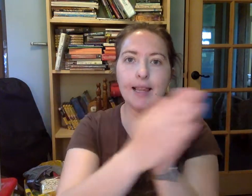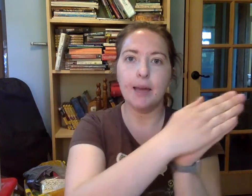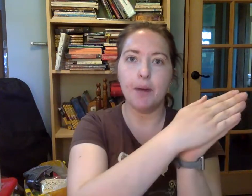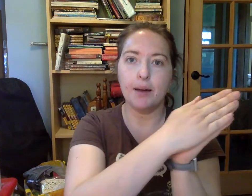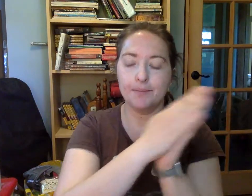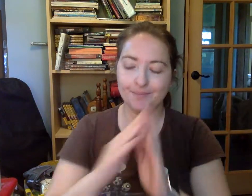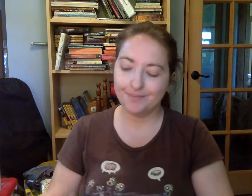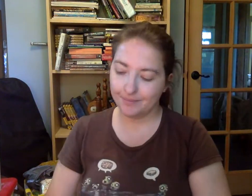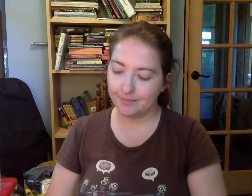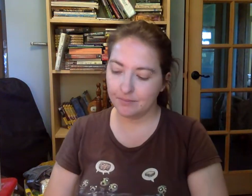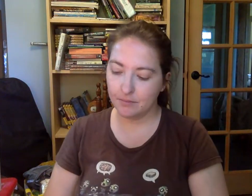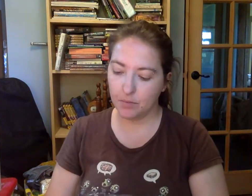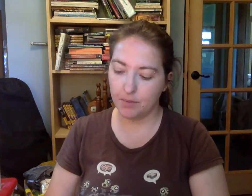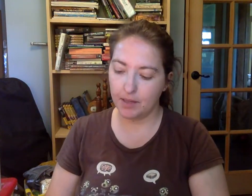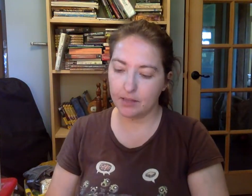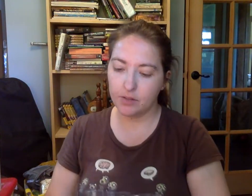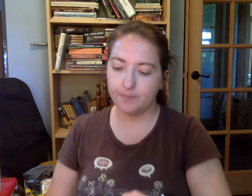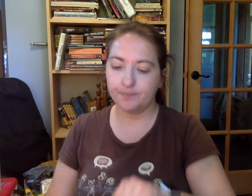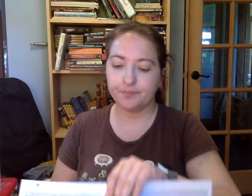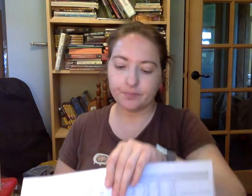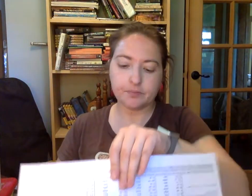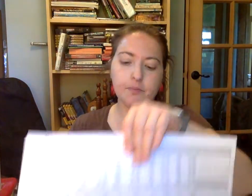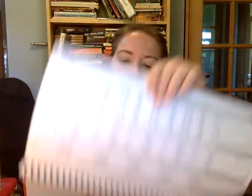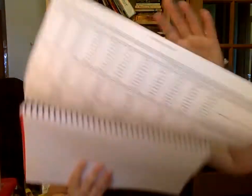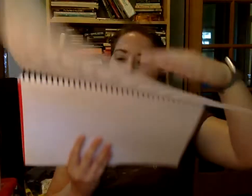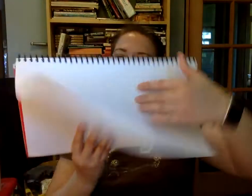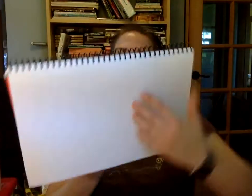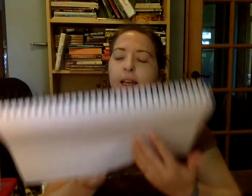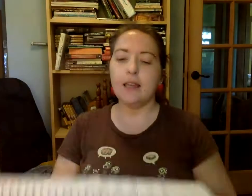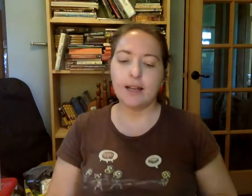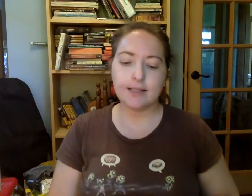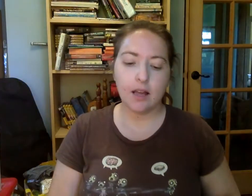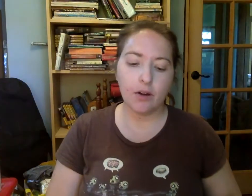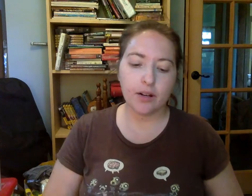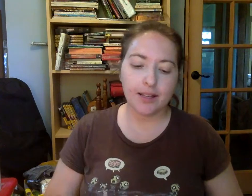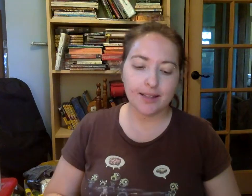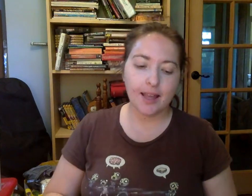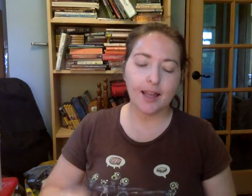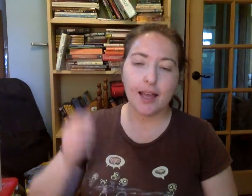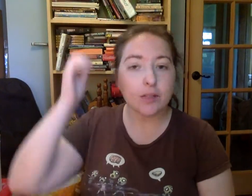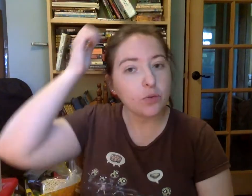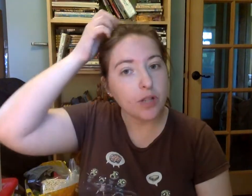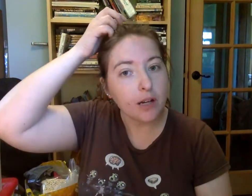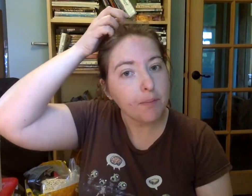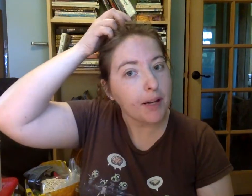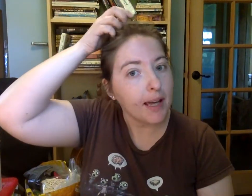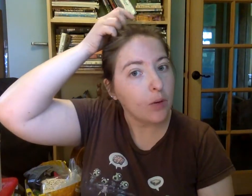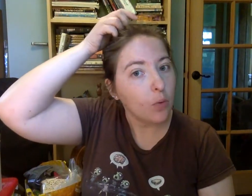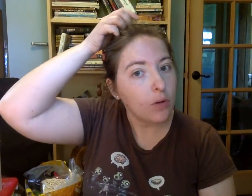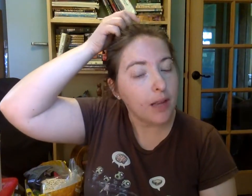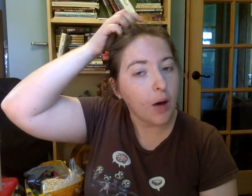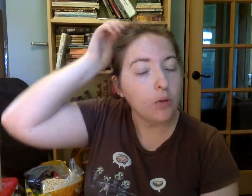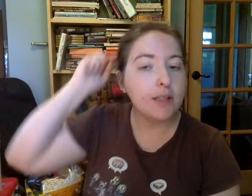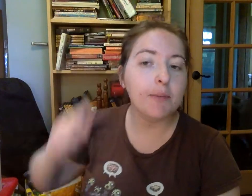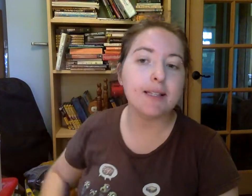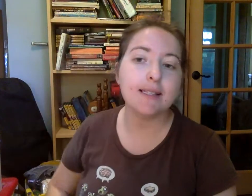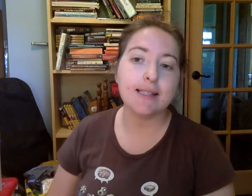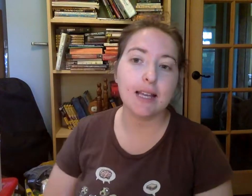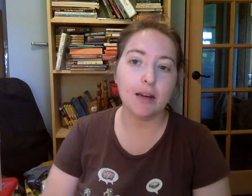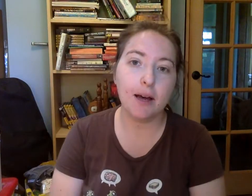Lema. Muy bien, Eva. Ya es la hora de escuchar para la última sílaba